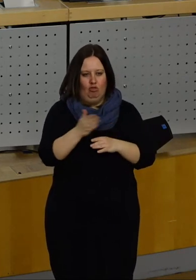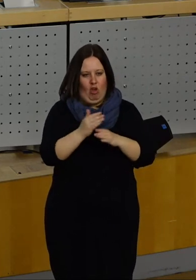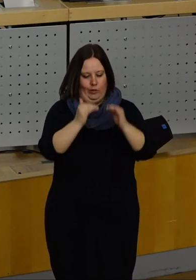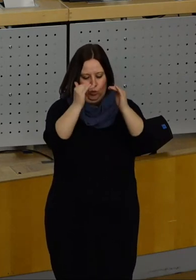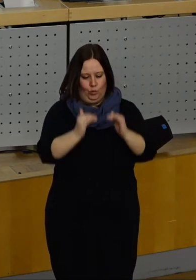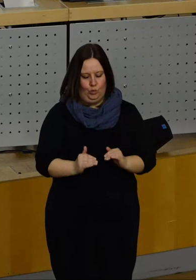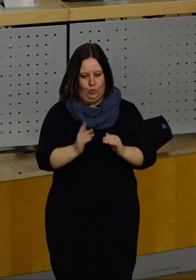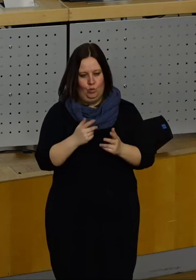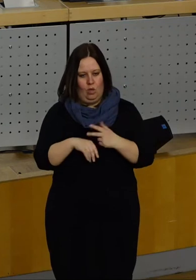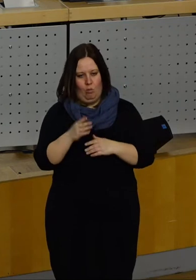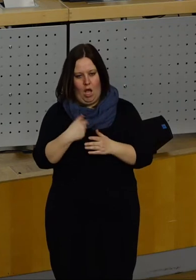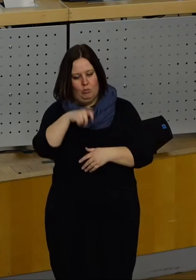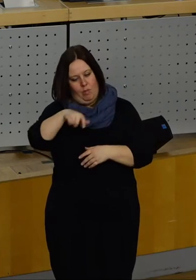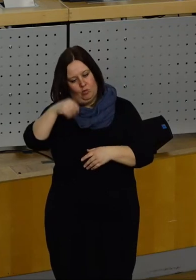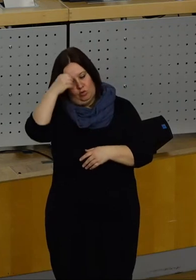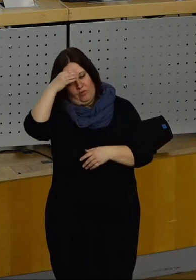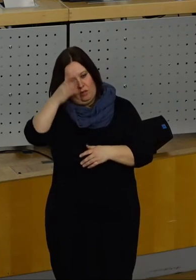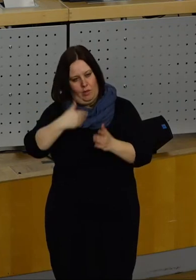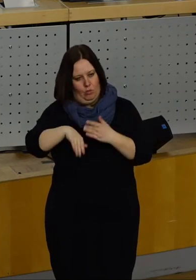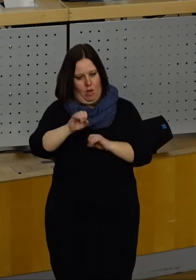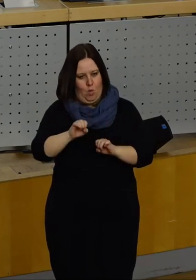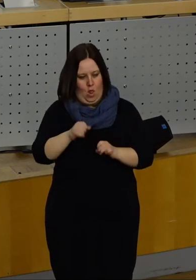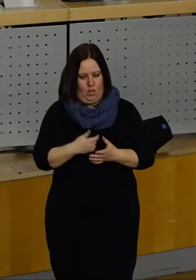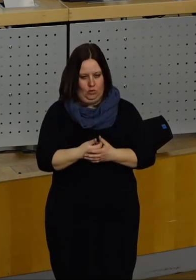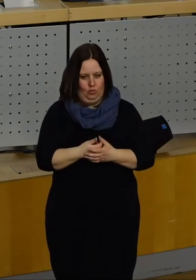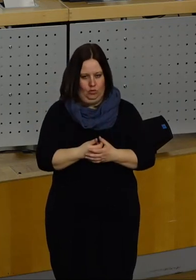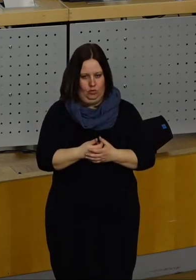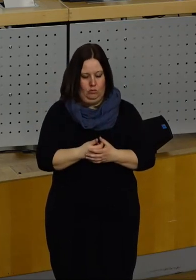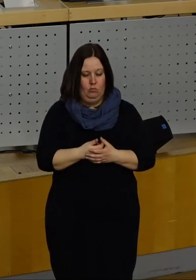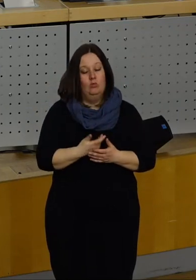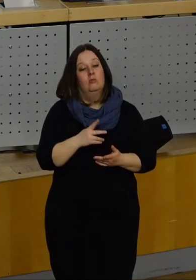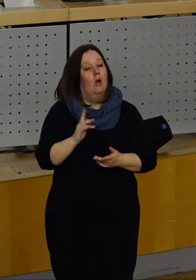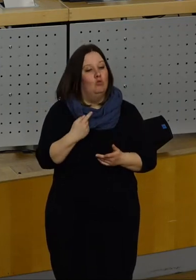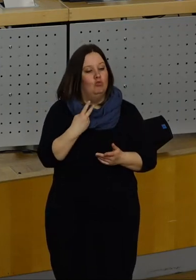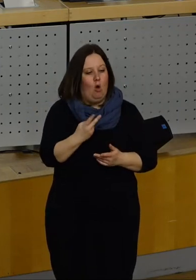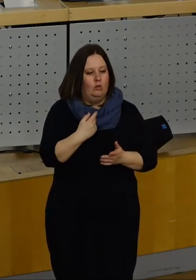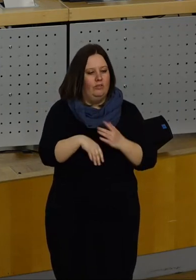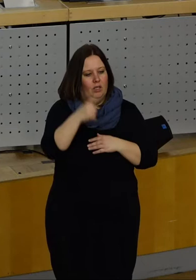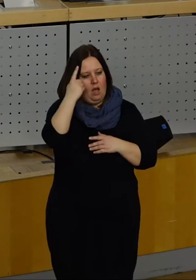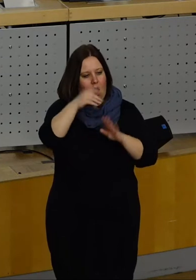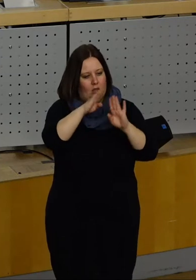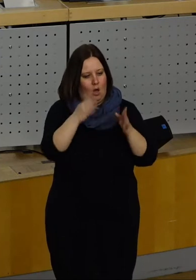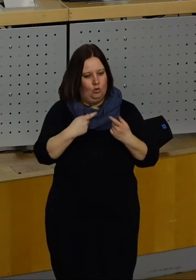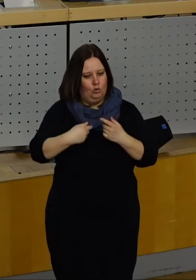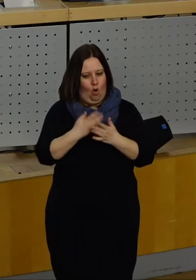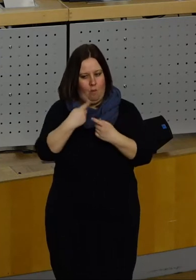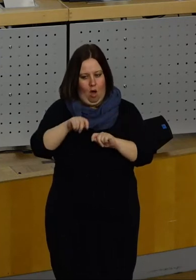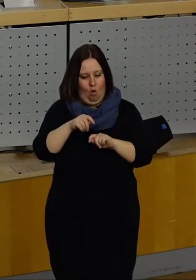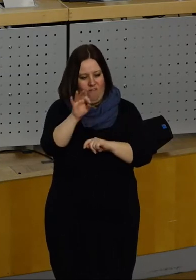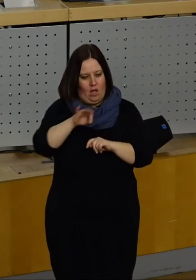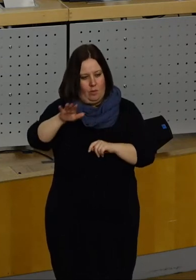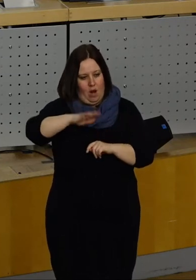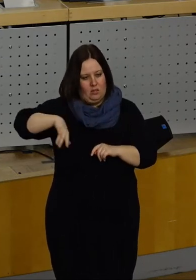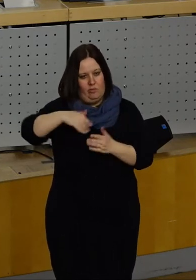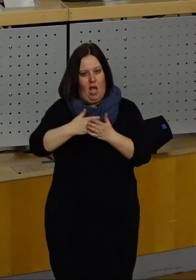und Weiterbildung im Bereich der persönlichen und sozialen Kompetenz erreichen. Vielleicht sollten wir den Rathaus Neubau am Ferdinandplatz nicht nur dazu nutzen,